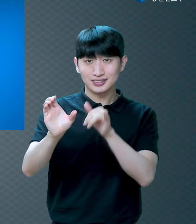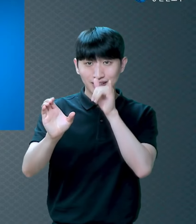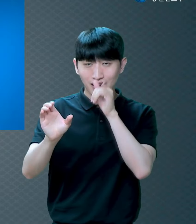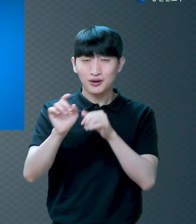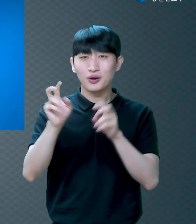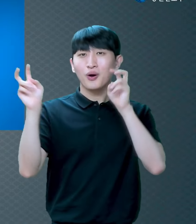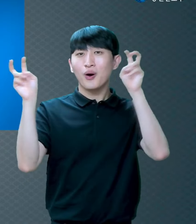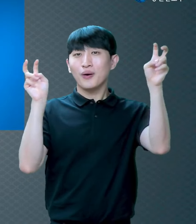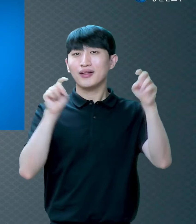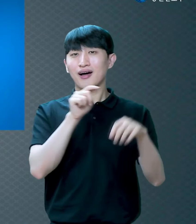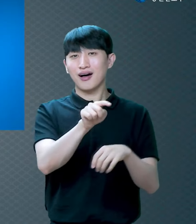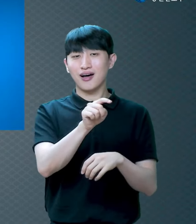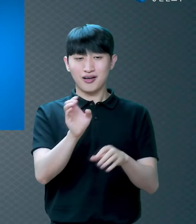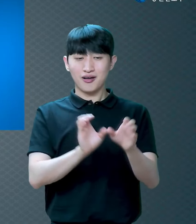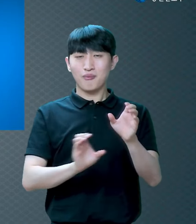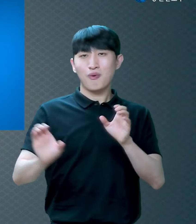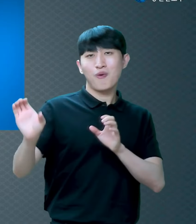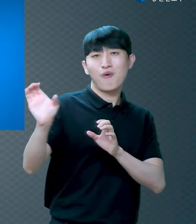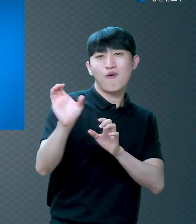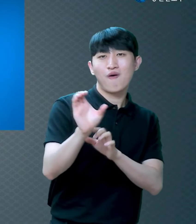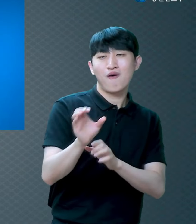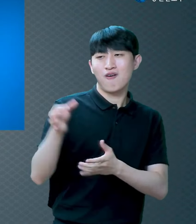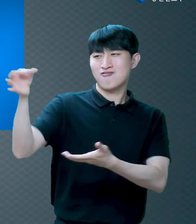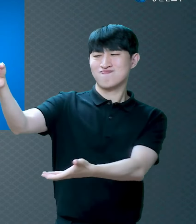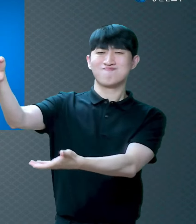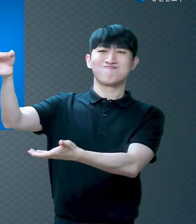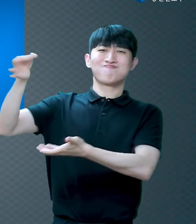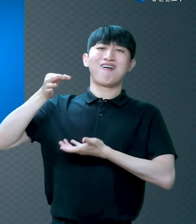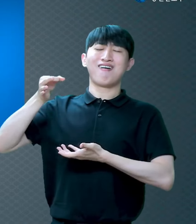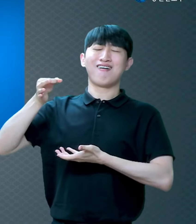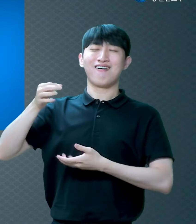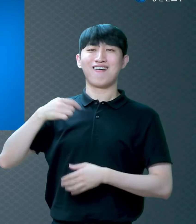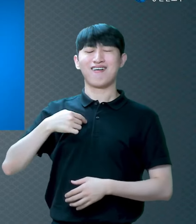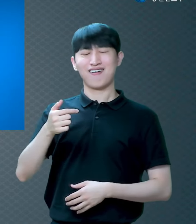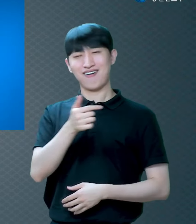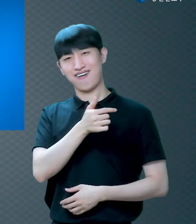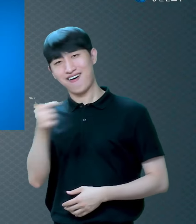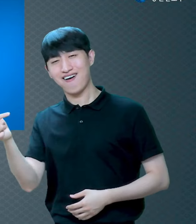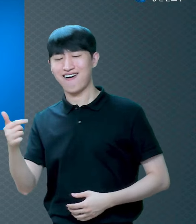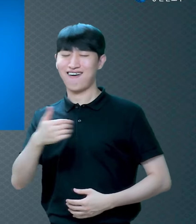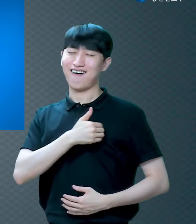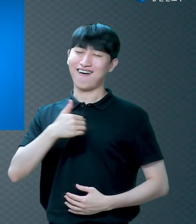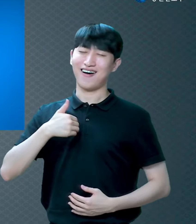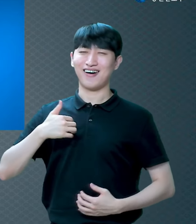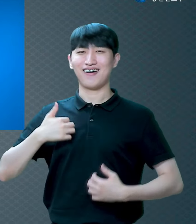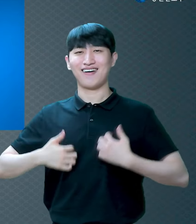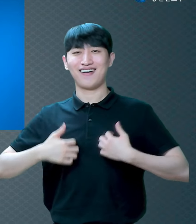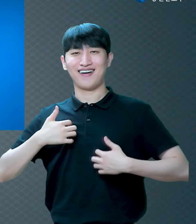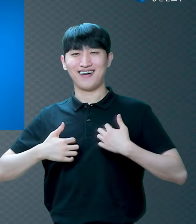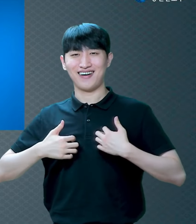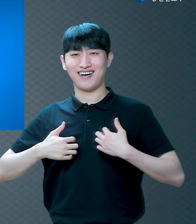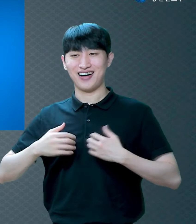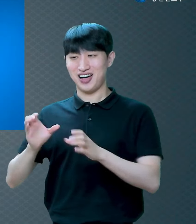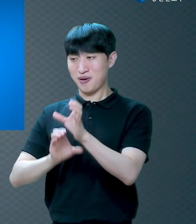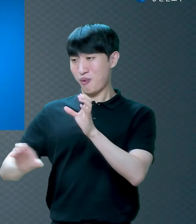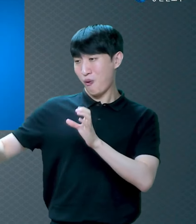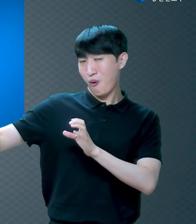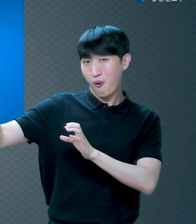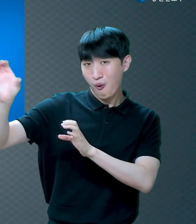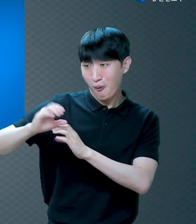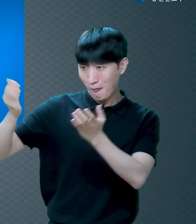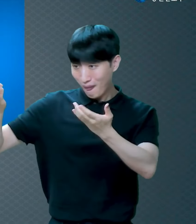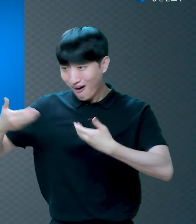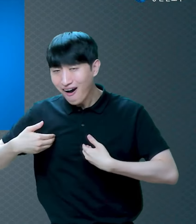그러니까 보너스 한번 받으면 정말 쓸만했습니다 보너스가 술값으로 모자라는 거예요